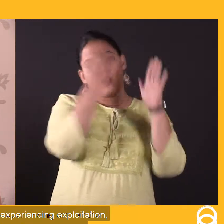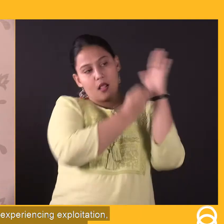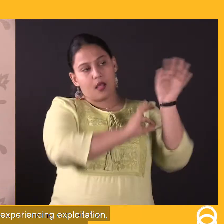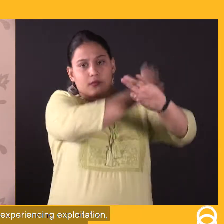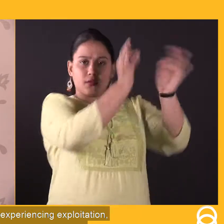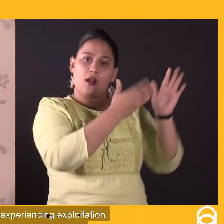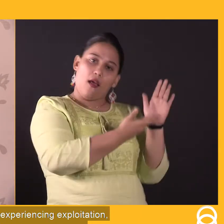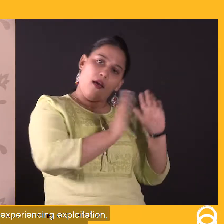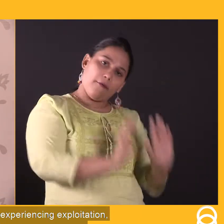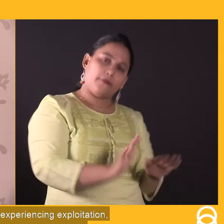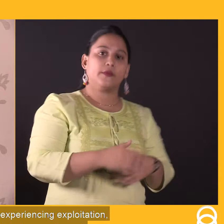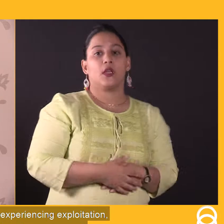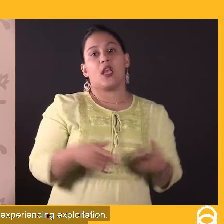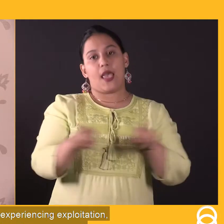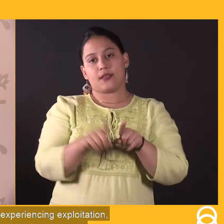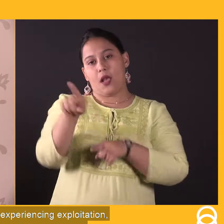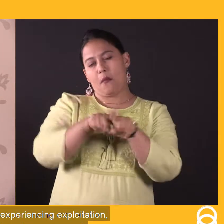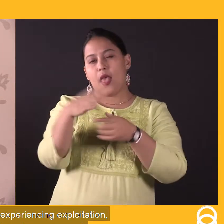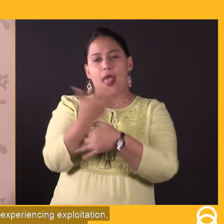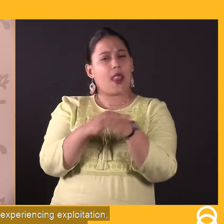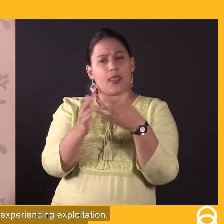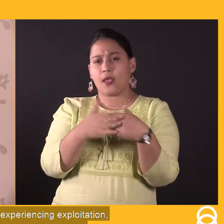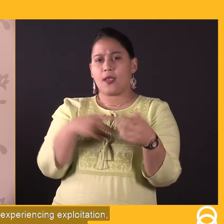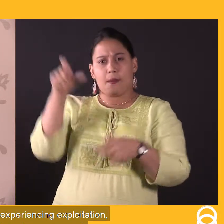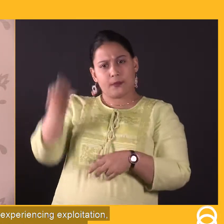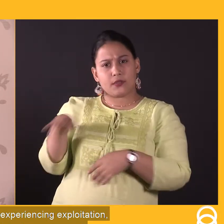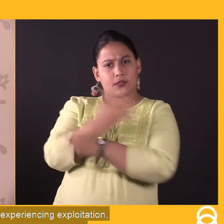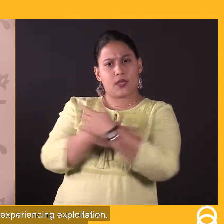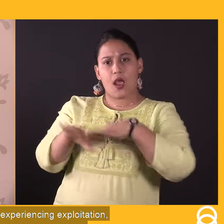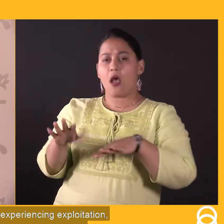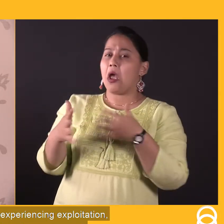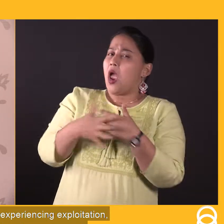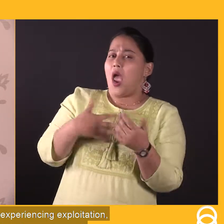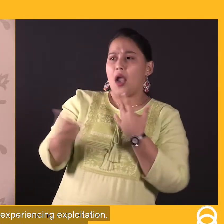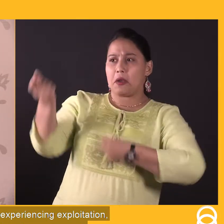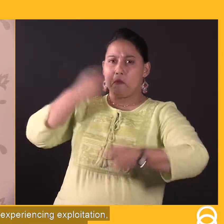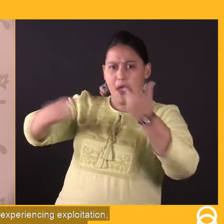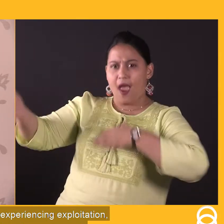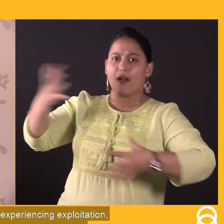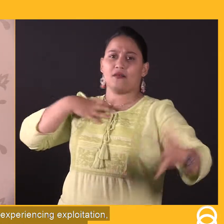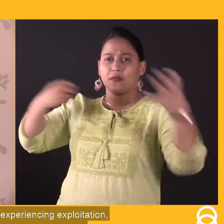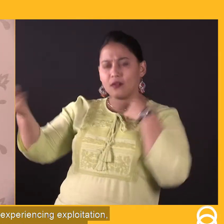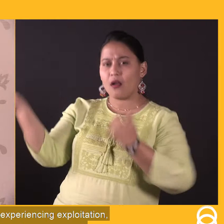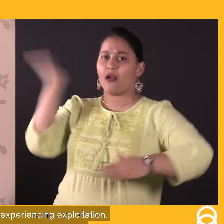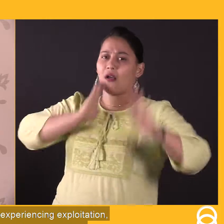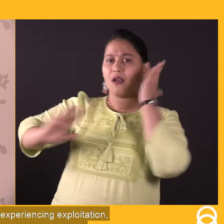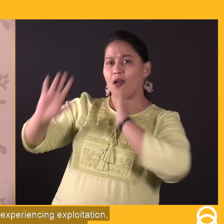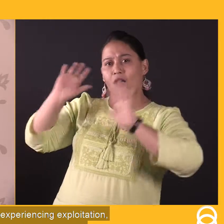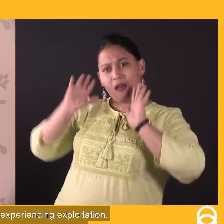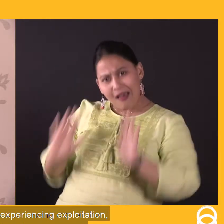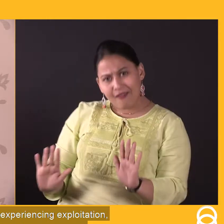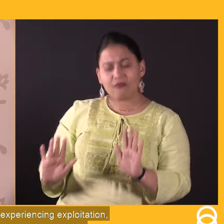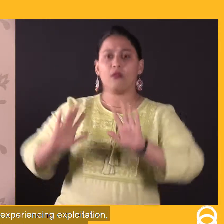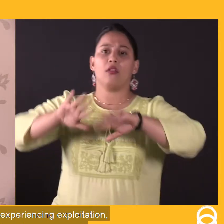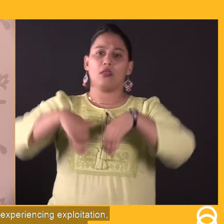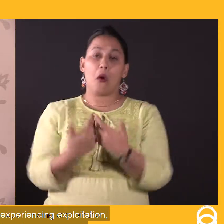अगर किसी विकलांग ता है, उसके साथ किसी वी किसम का शोशन, हिंसा, या दुरूभीवार हो